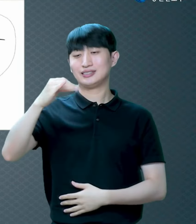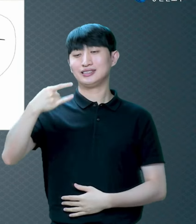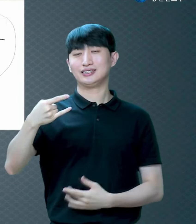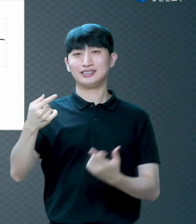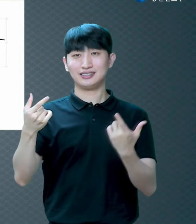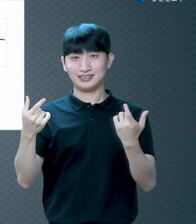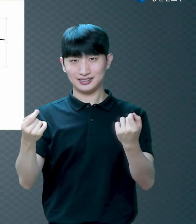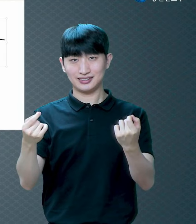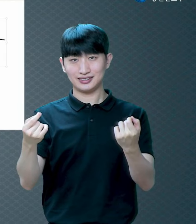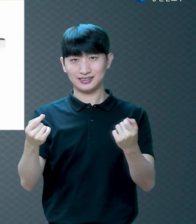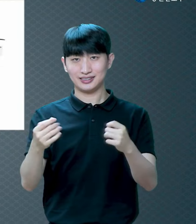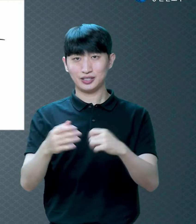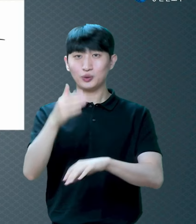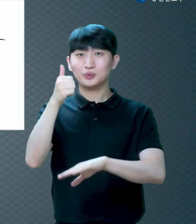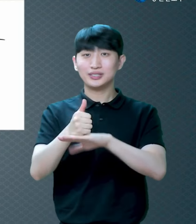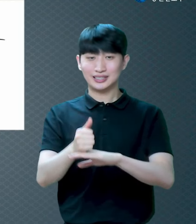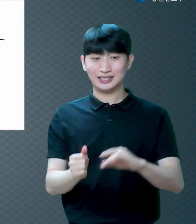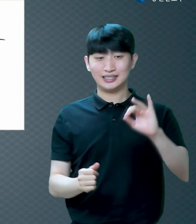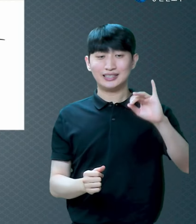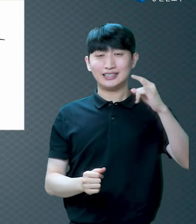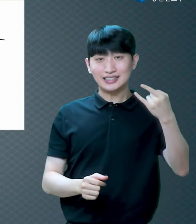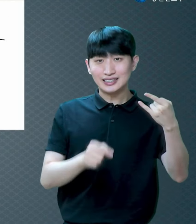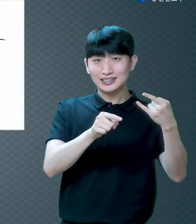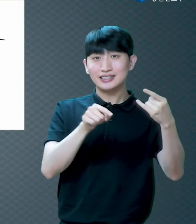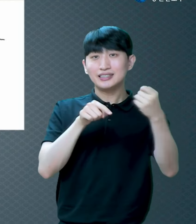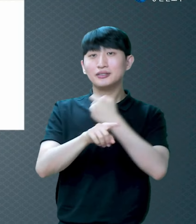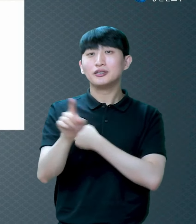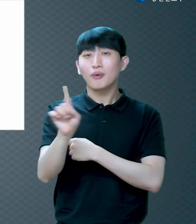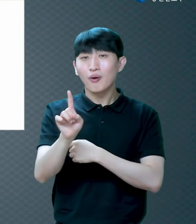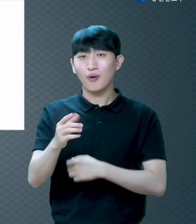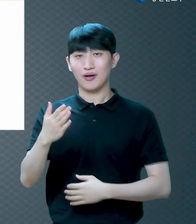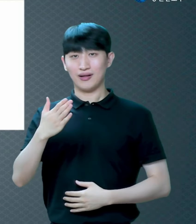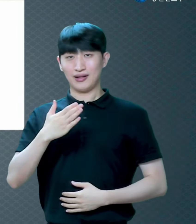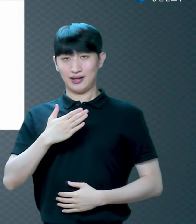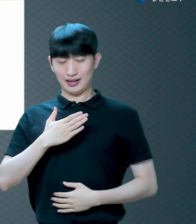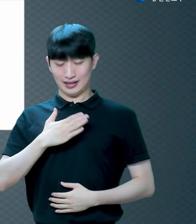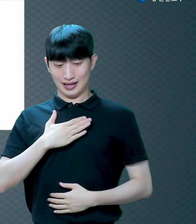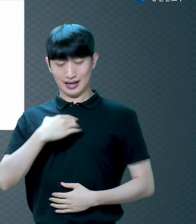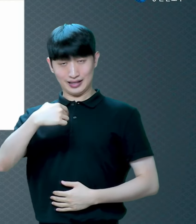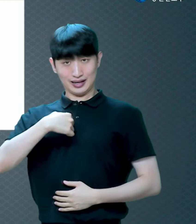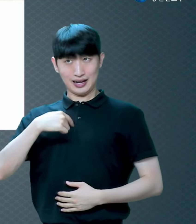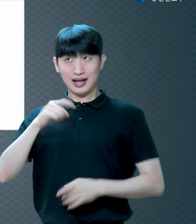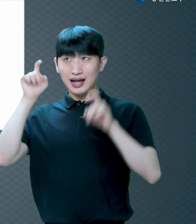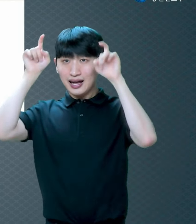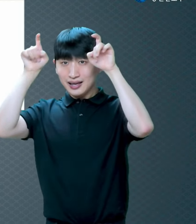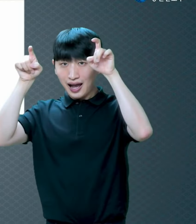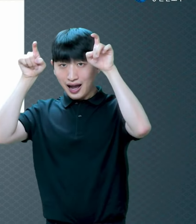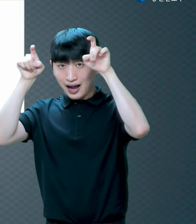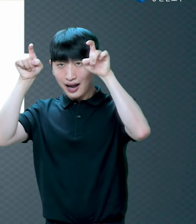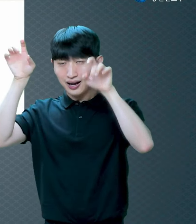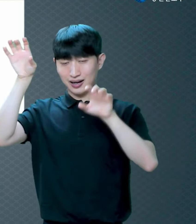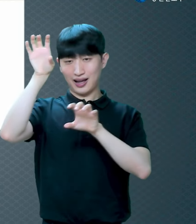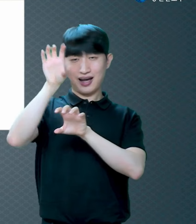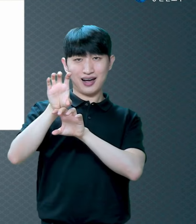뭐냐 내가 양 아래 들어가면 의가 되는 거예요